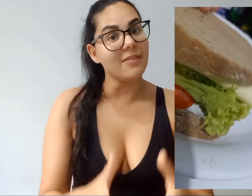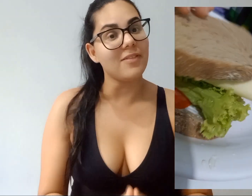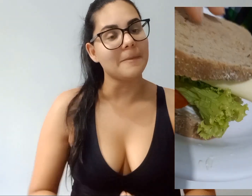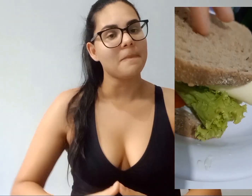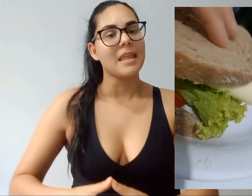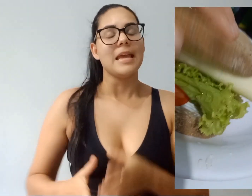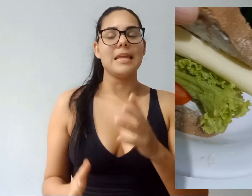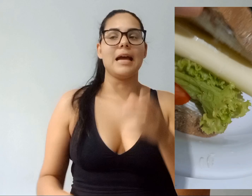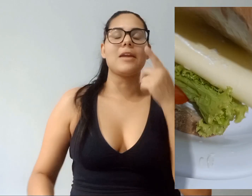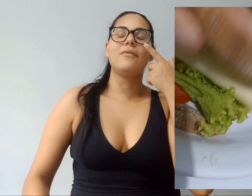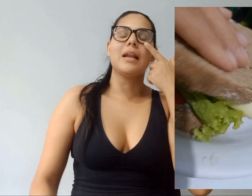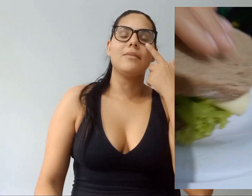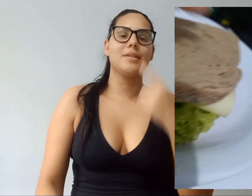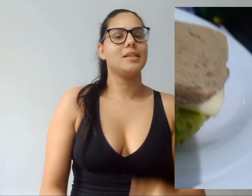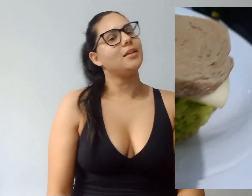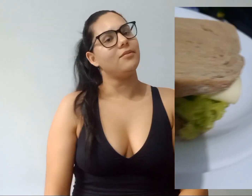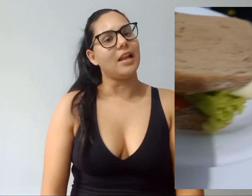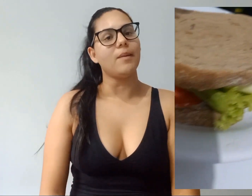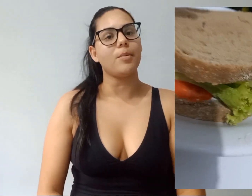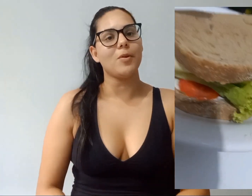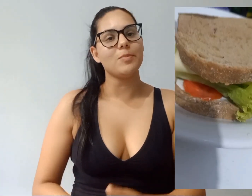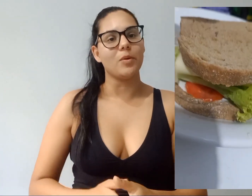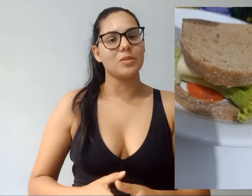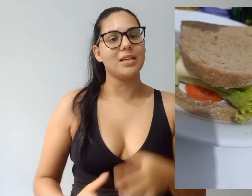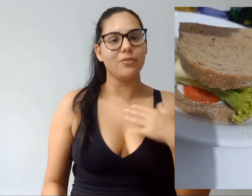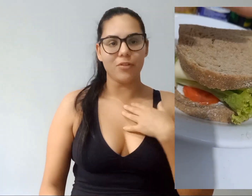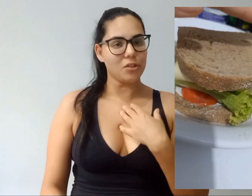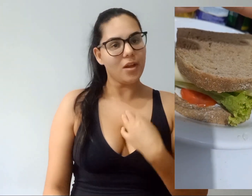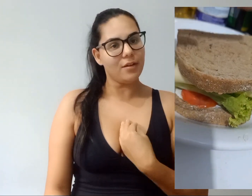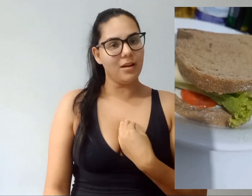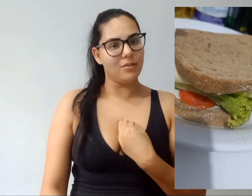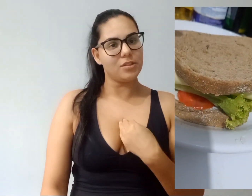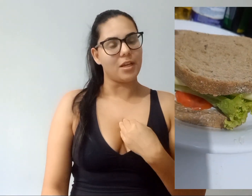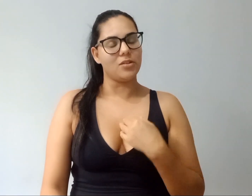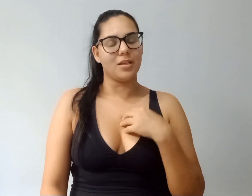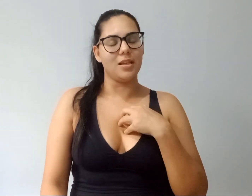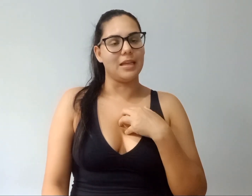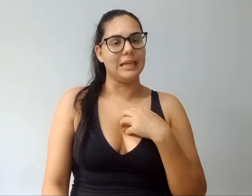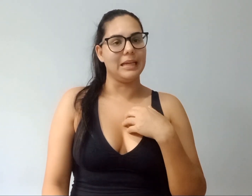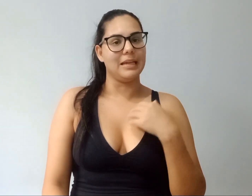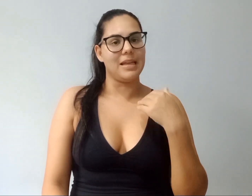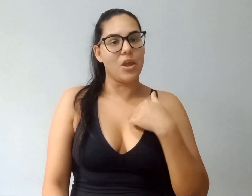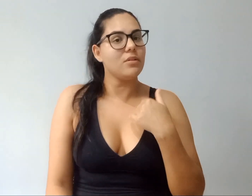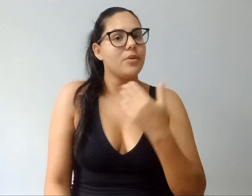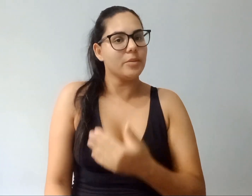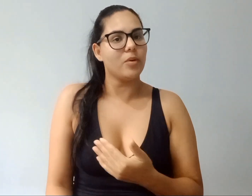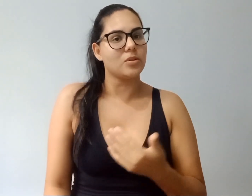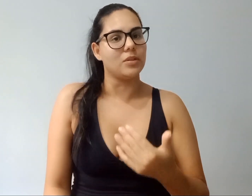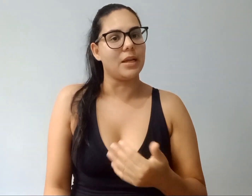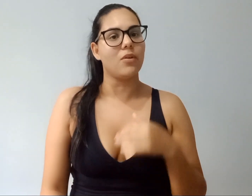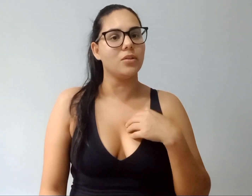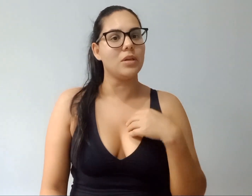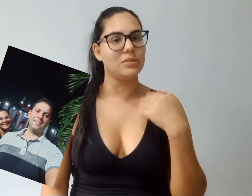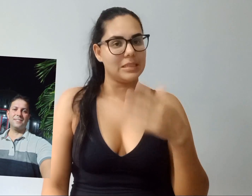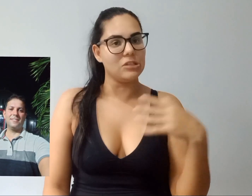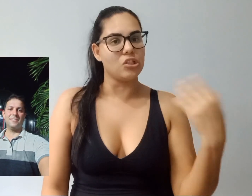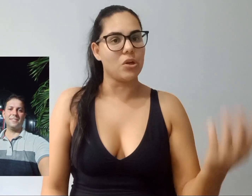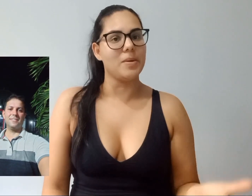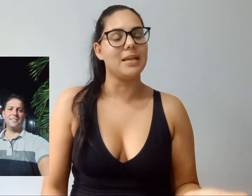vir. E aí eu falava assim, falava pro meu esposo, que não foi só eu não, gente. É que eu e meu esposo, né, quando eu decidi que eu ia